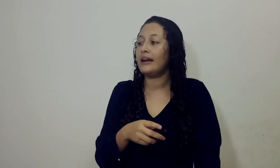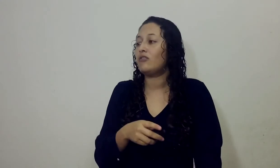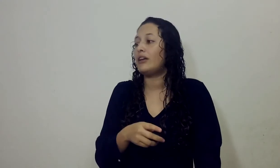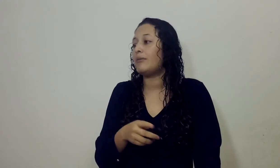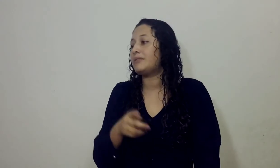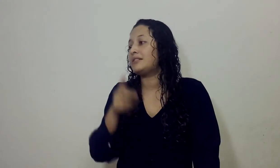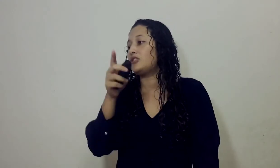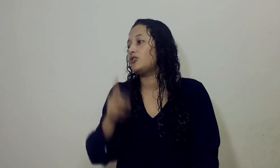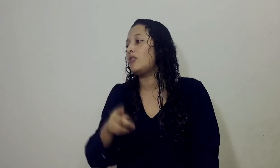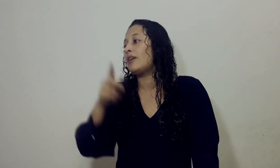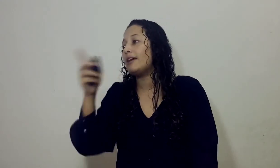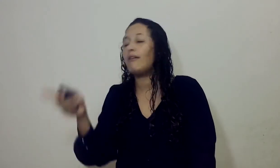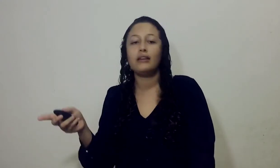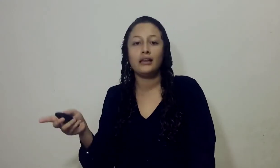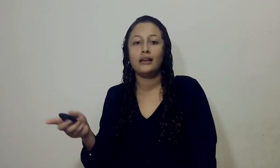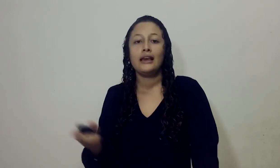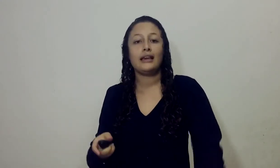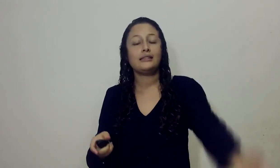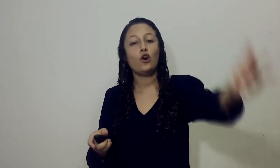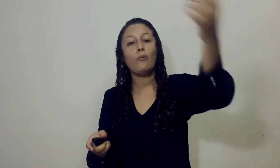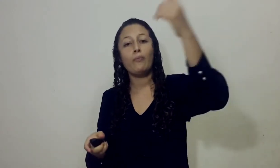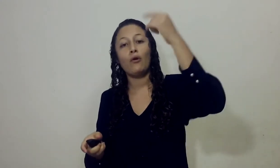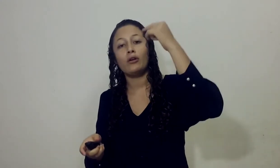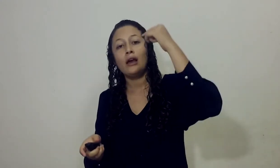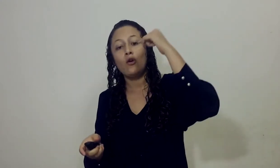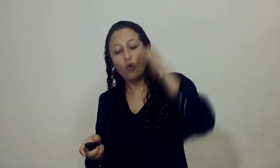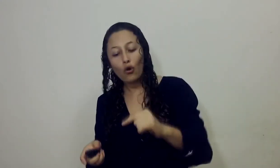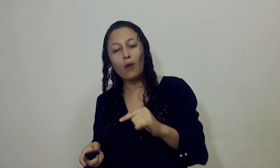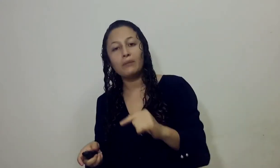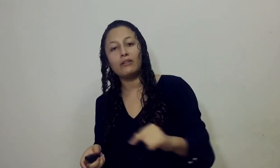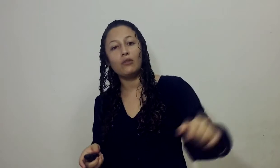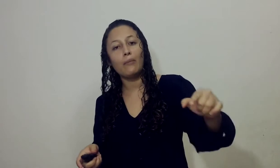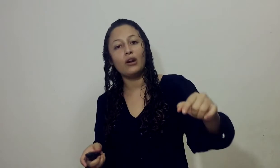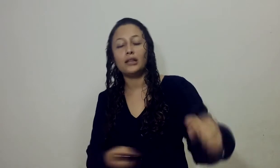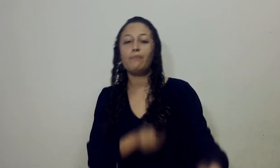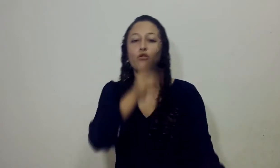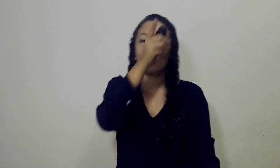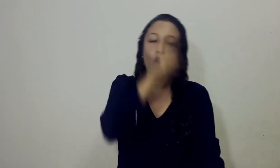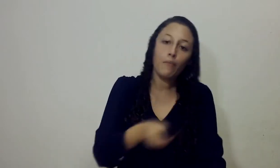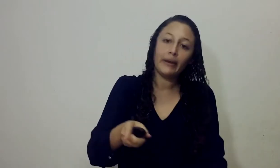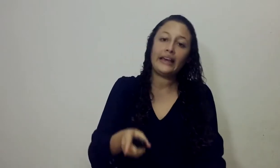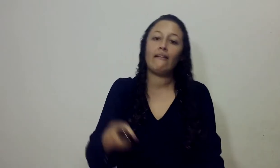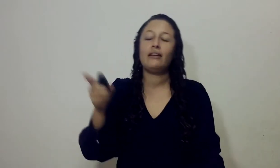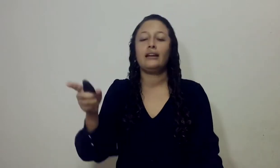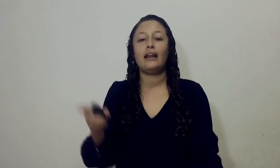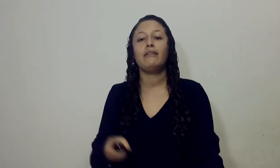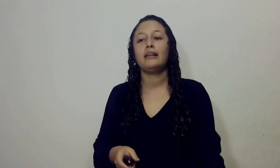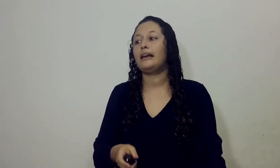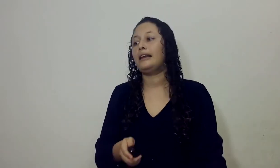Pablo dice que Adán Era una representación de lo que iba a venir Que así como por un hombre vino la muerte Por un hombre